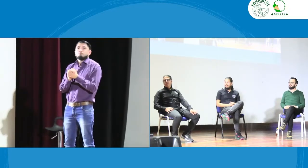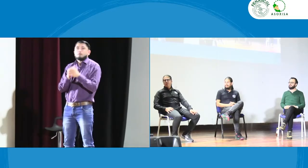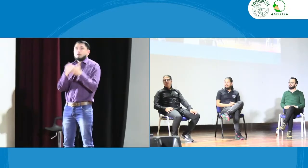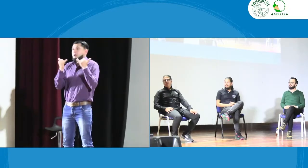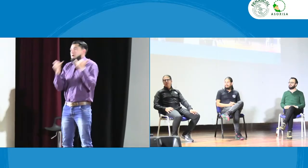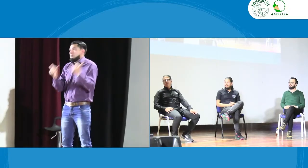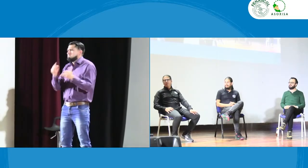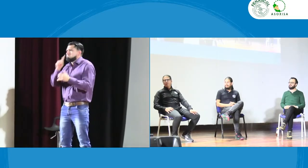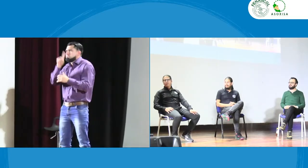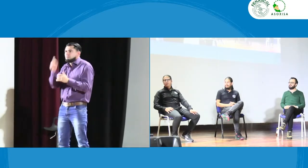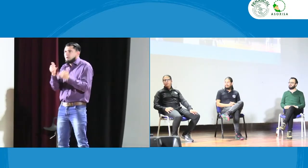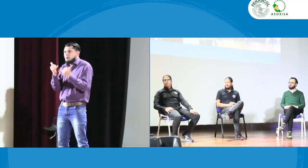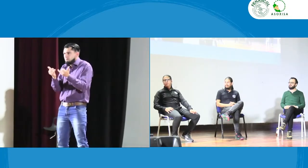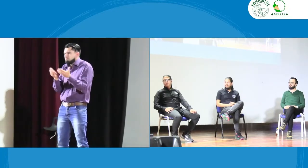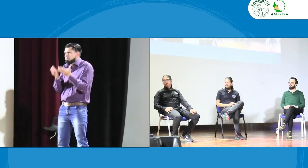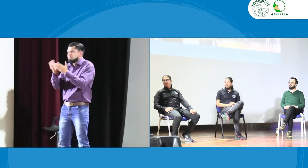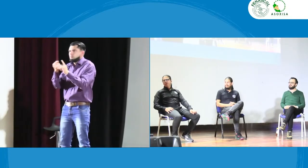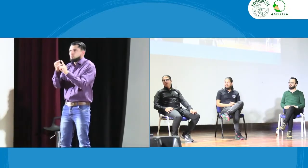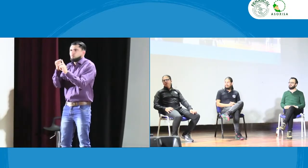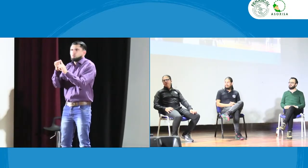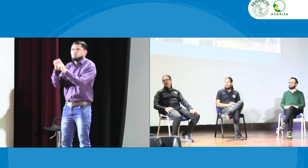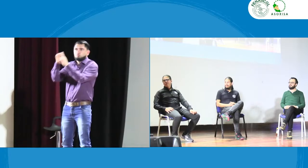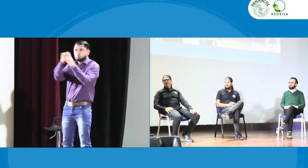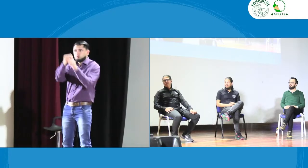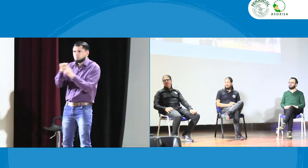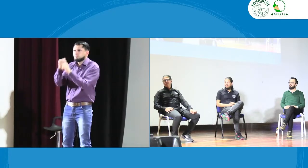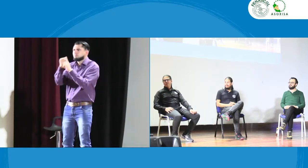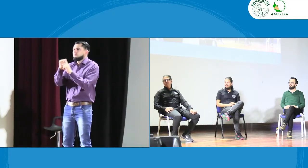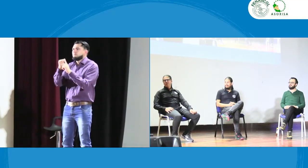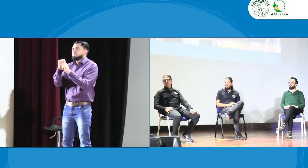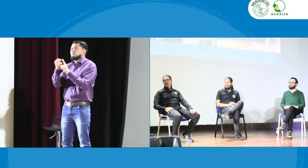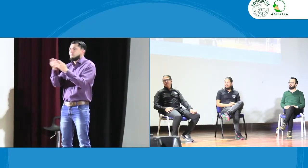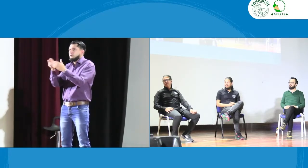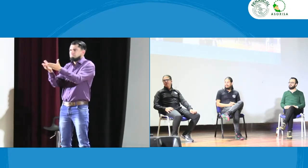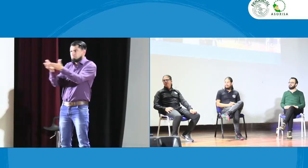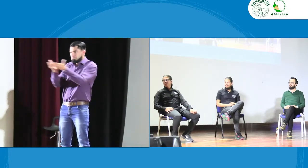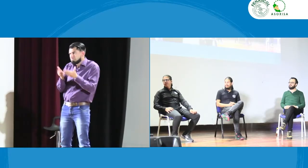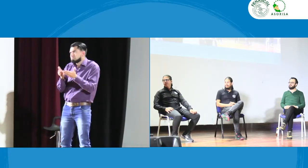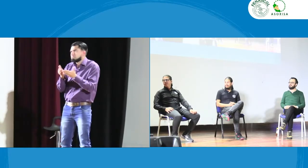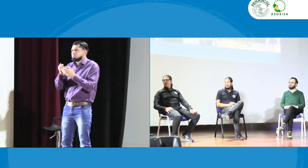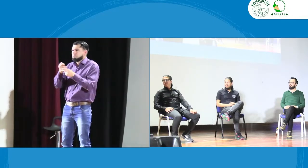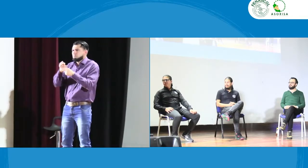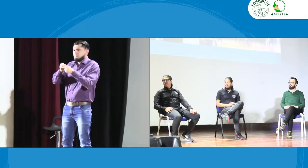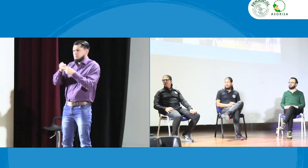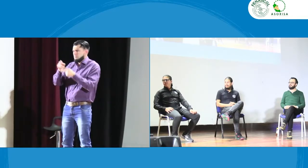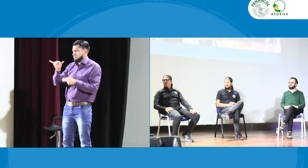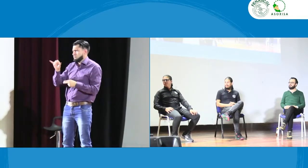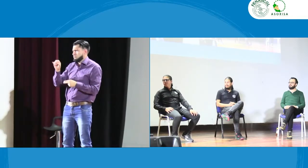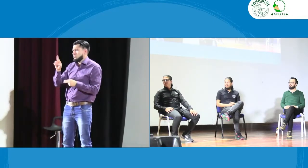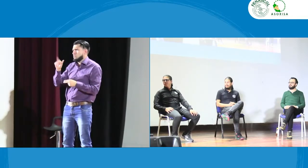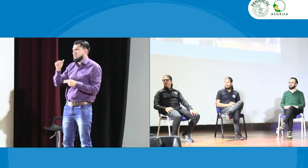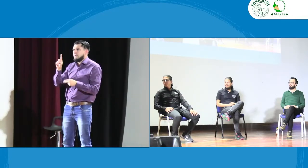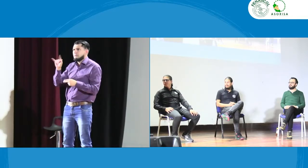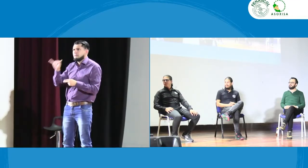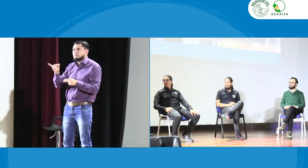ella les deja sus saludos por eso no está en este momento de las respuestas vamos entonces ahora con una pregunta que está a través de Zoom